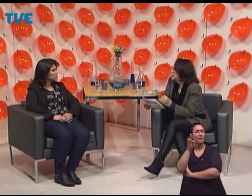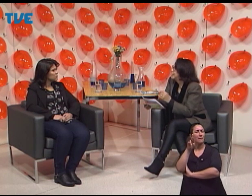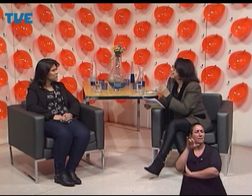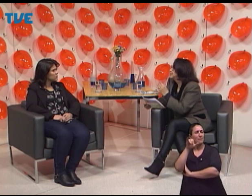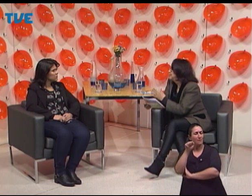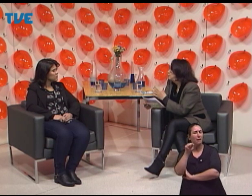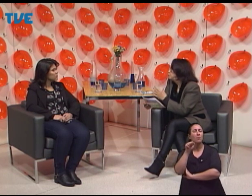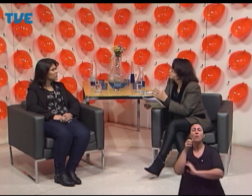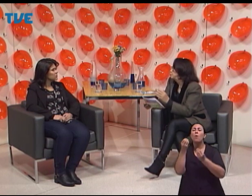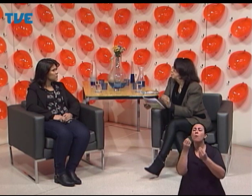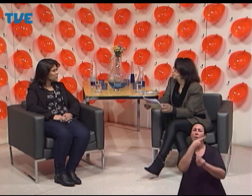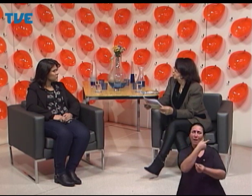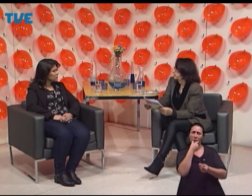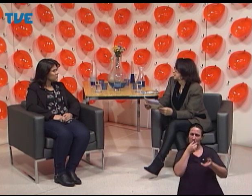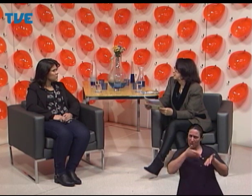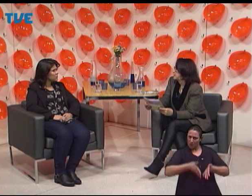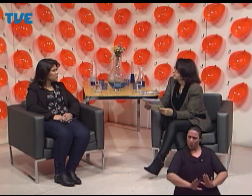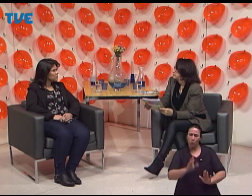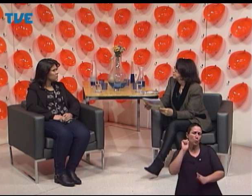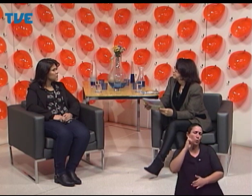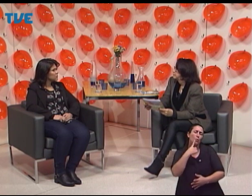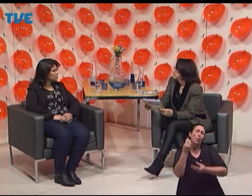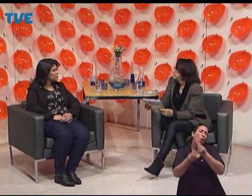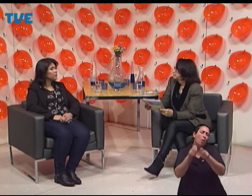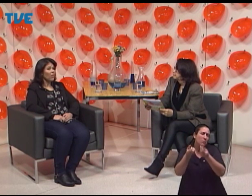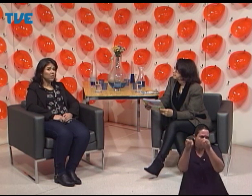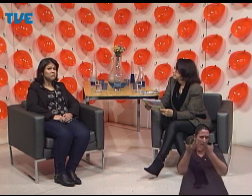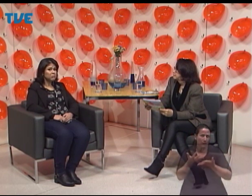Carlos que nasceu surdo, Patrícia?